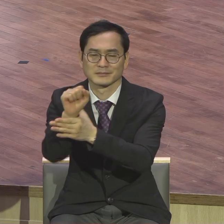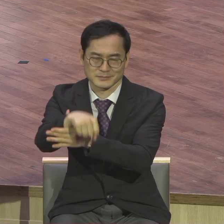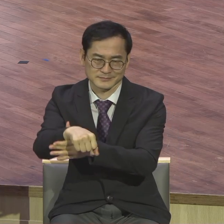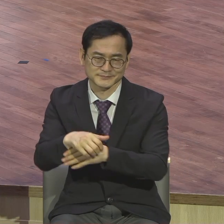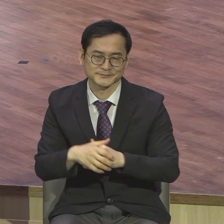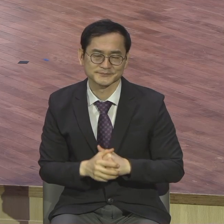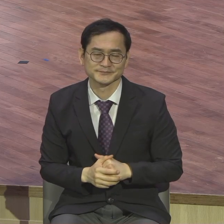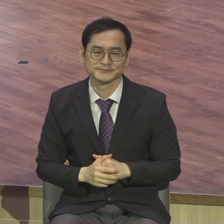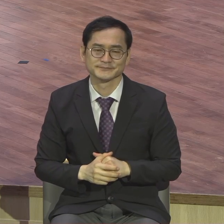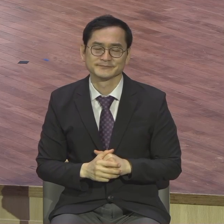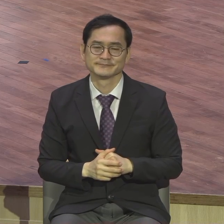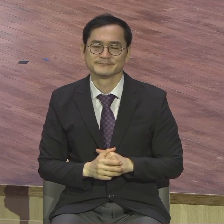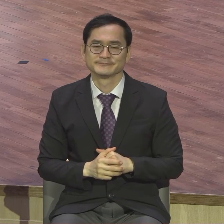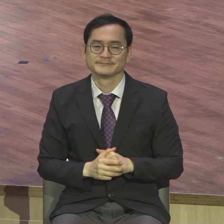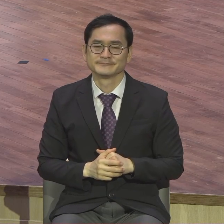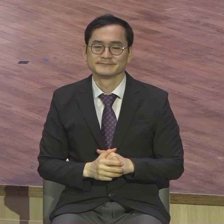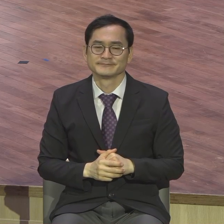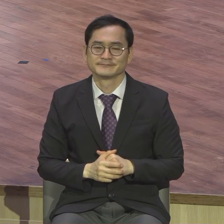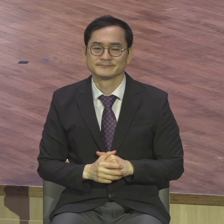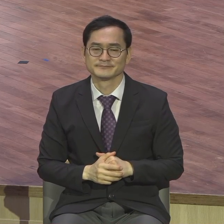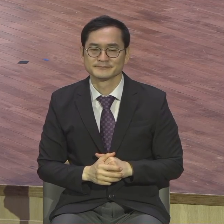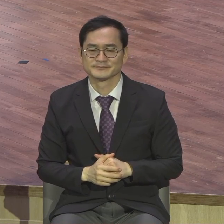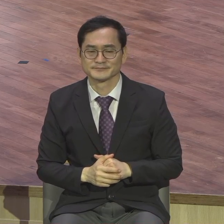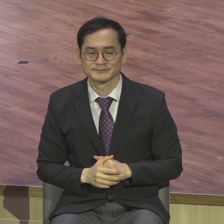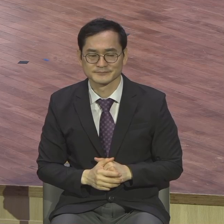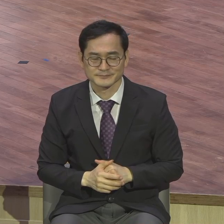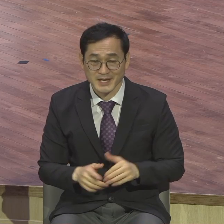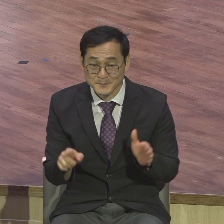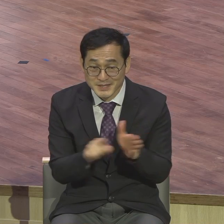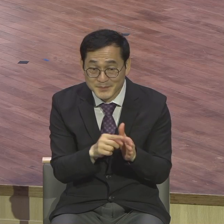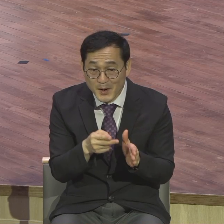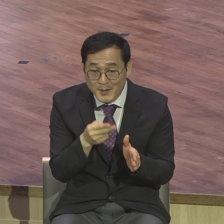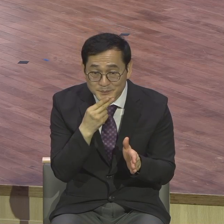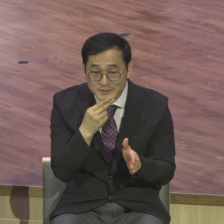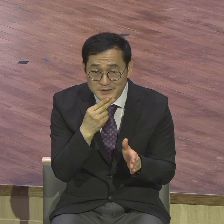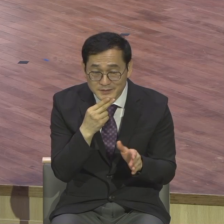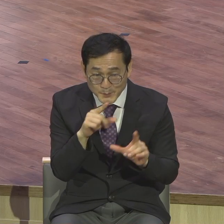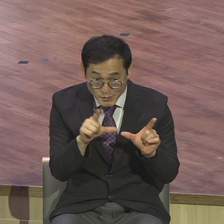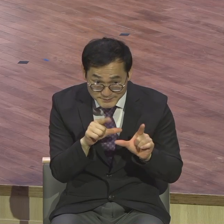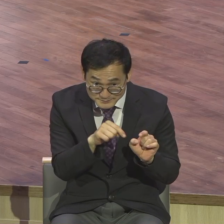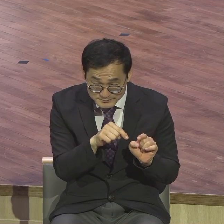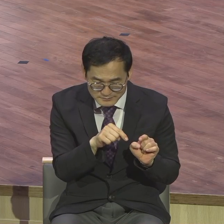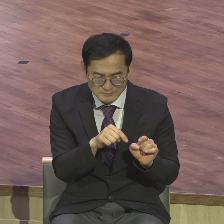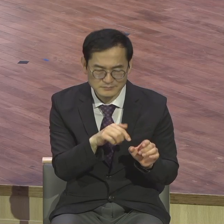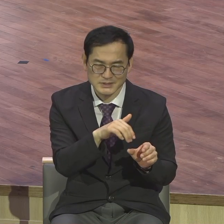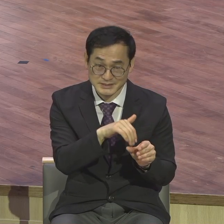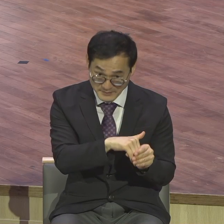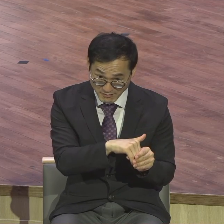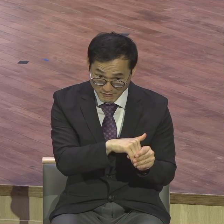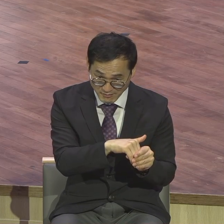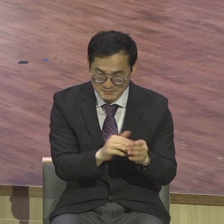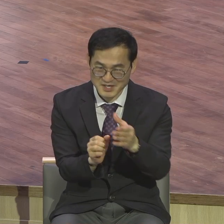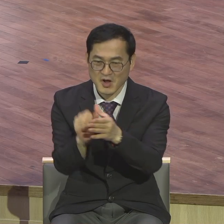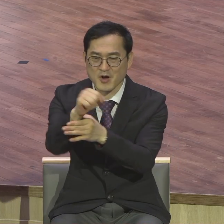불신앙을 심었습니까 그대로 거둡니다 주인님 달란트를